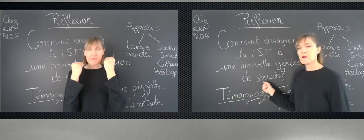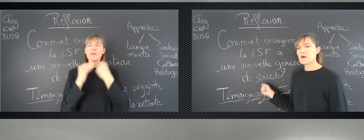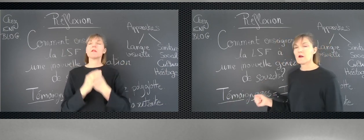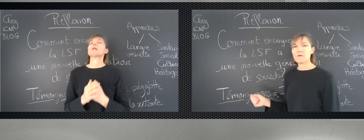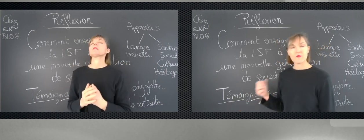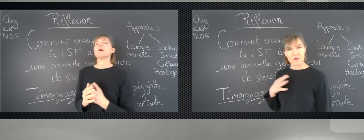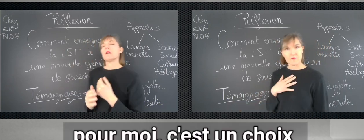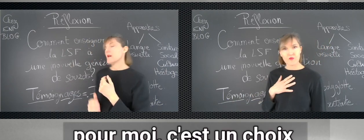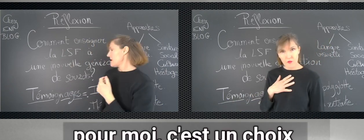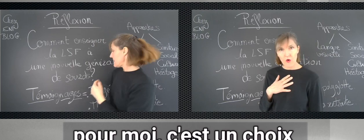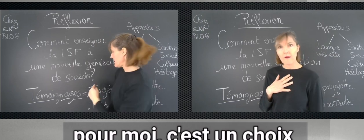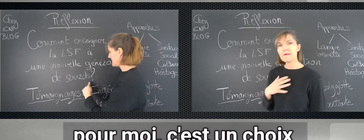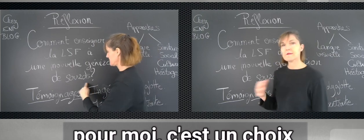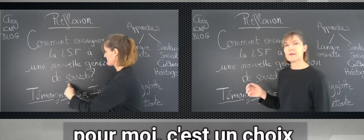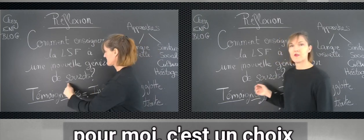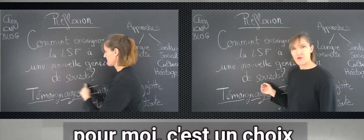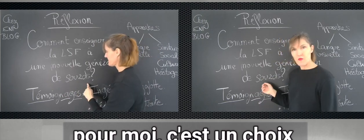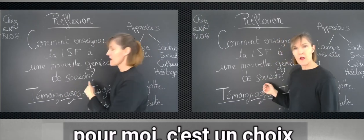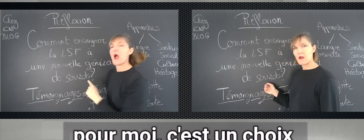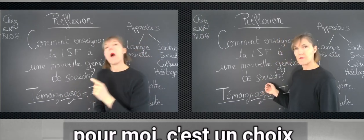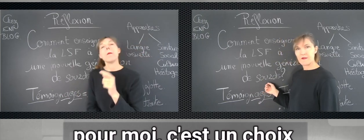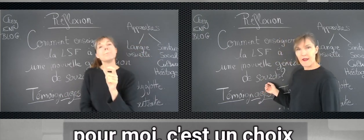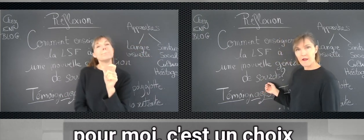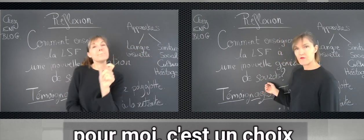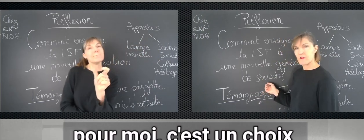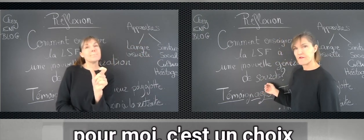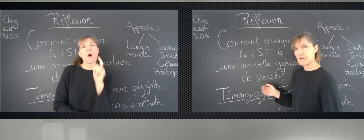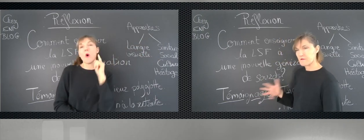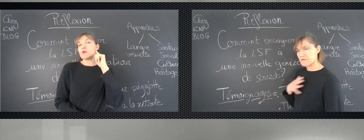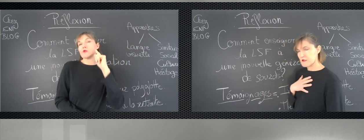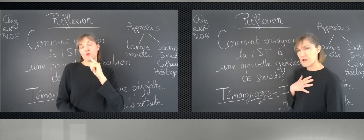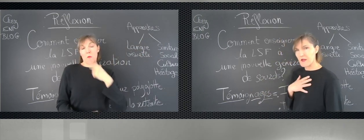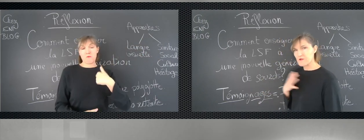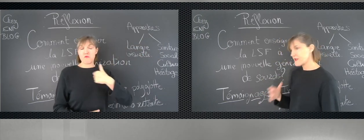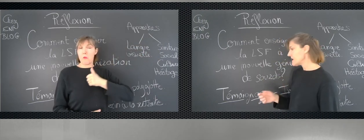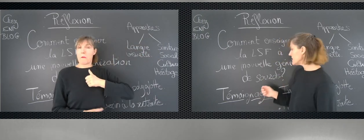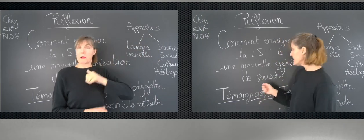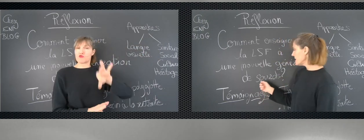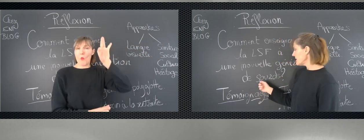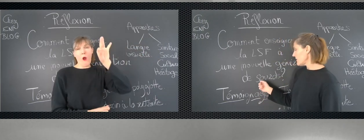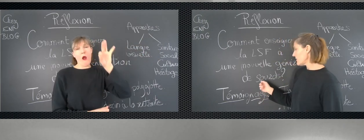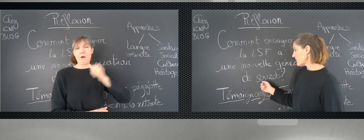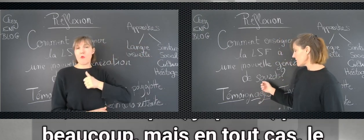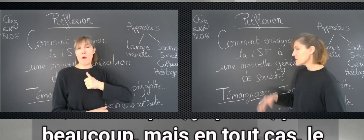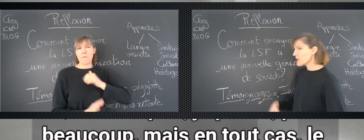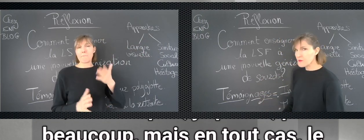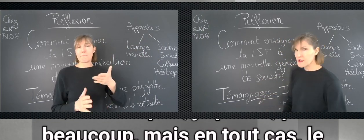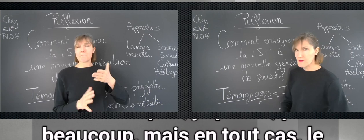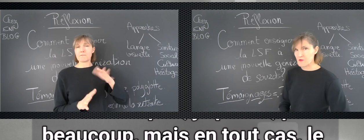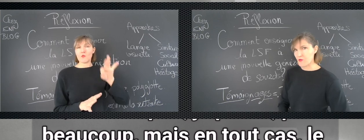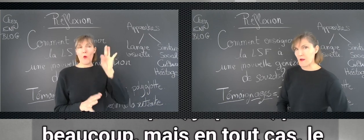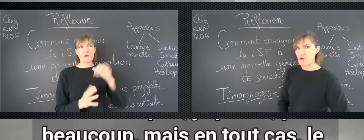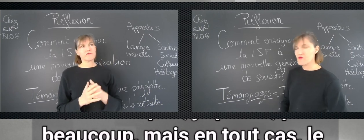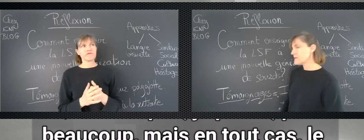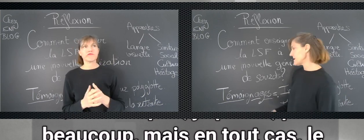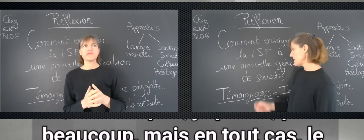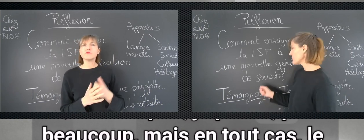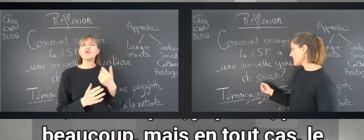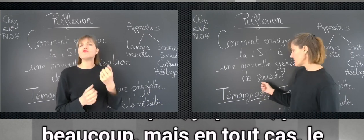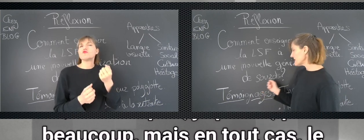en qui, pour moi, c'est un choix arbitraire, tout à fait, qui est personnel, qui est repris, je pense, par beaucoup, mais, en tout cas, le